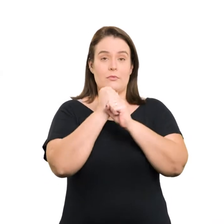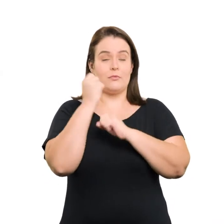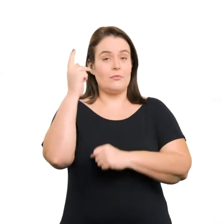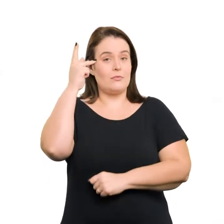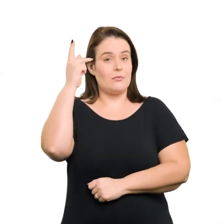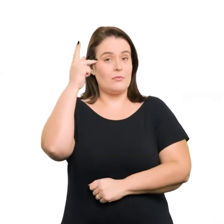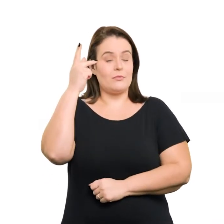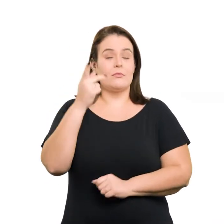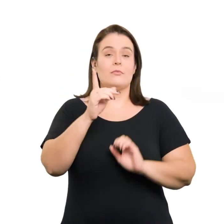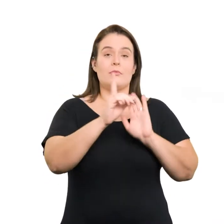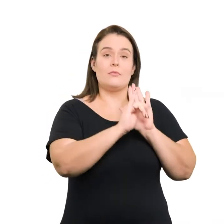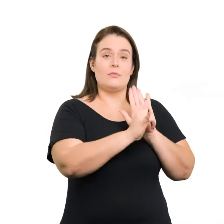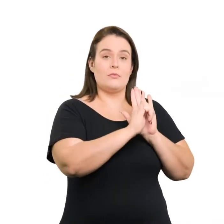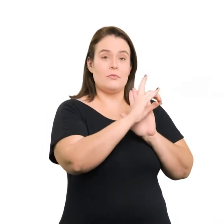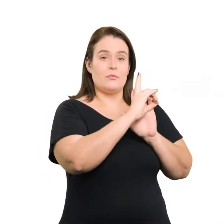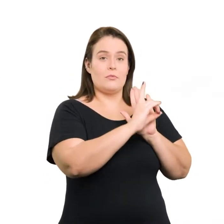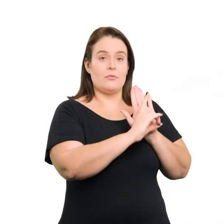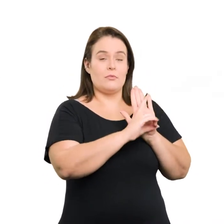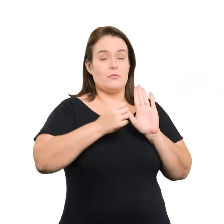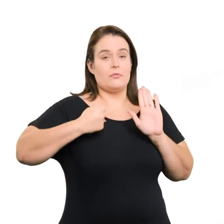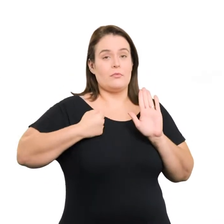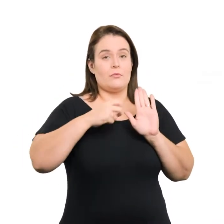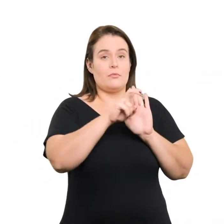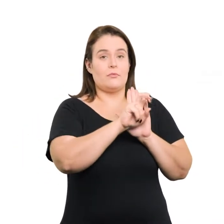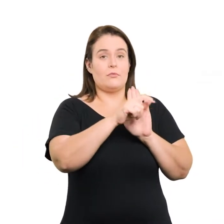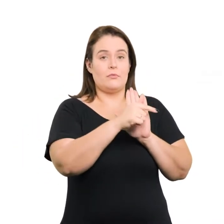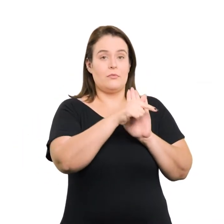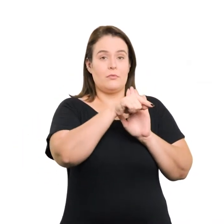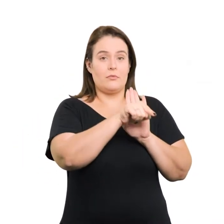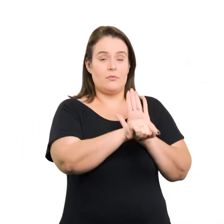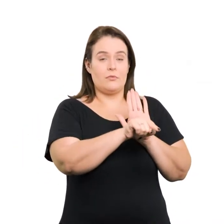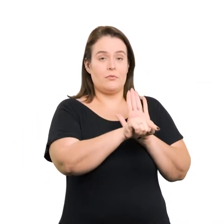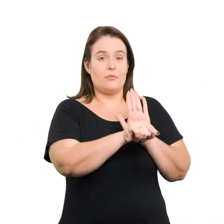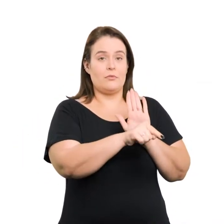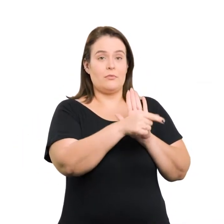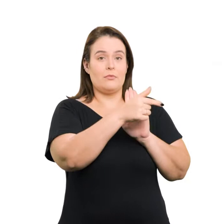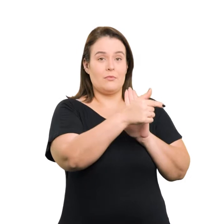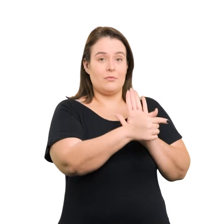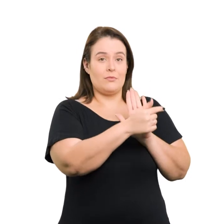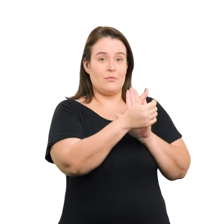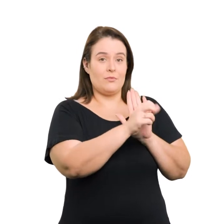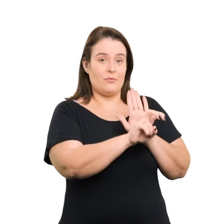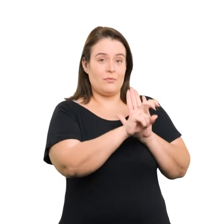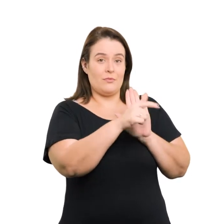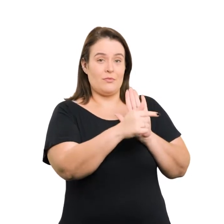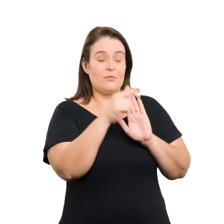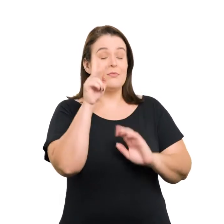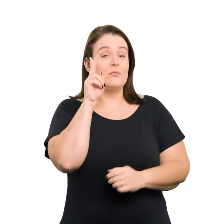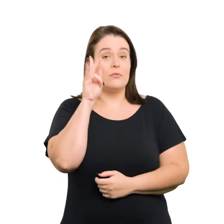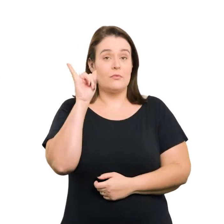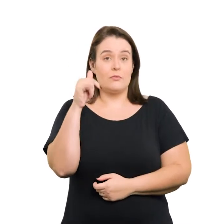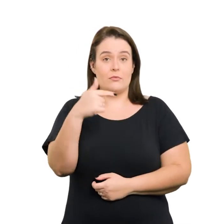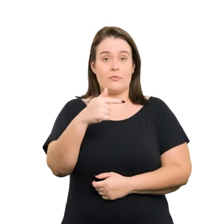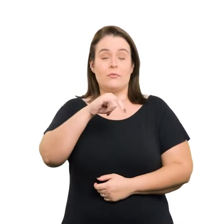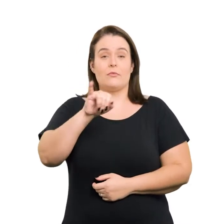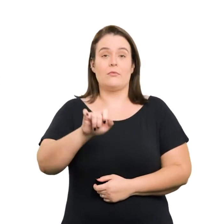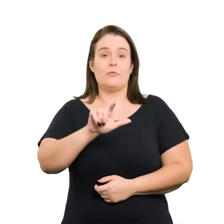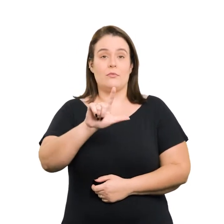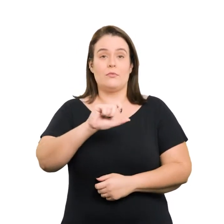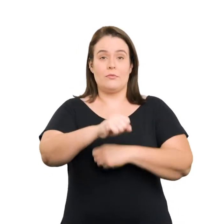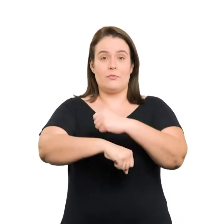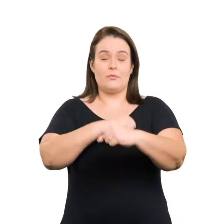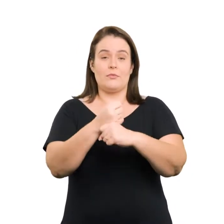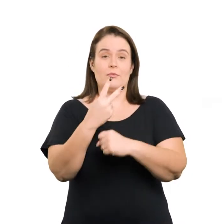regulamentado pelo Decreto nº 57.776 De 7 de julho de 2017,